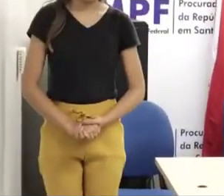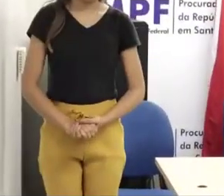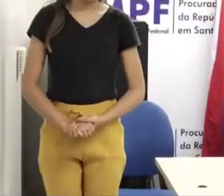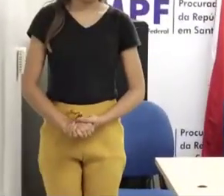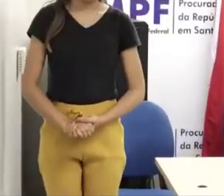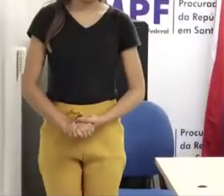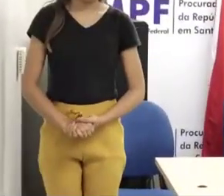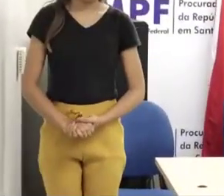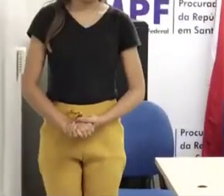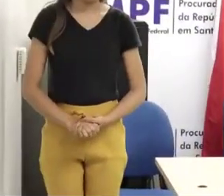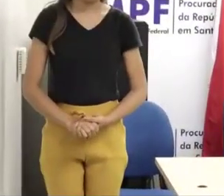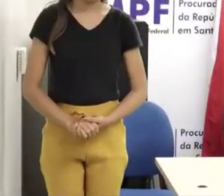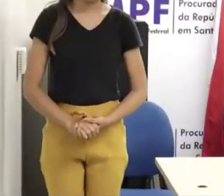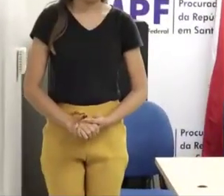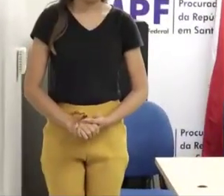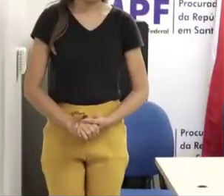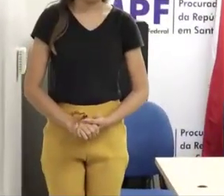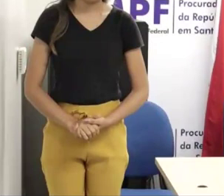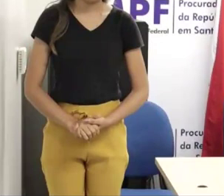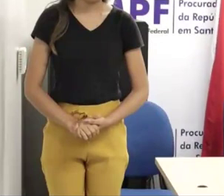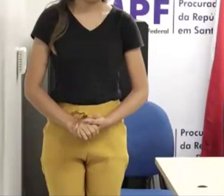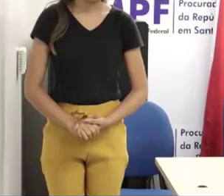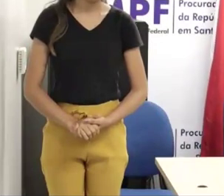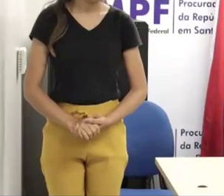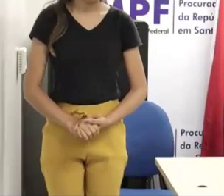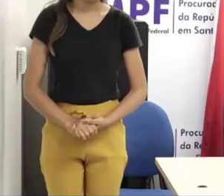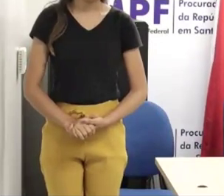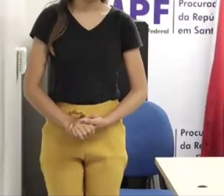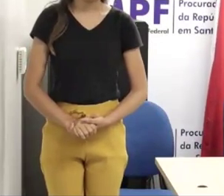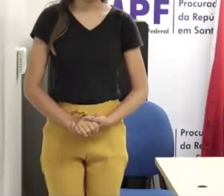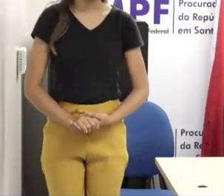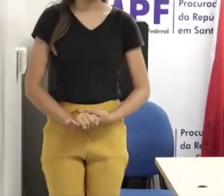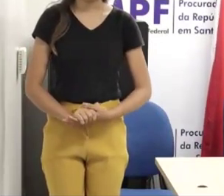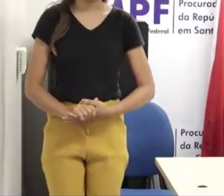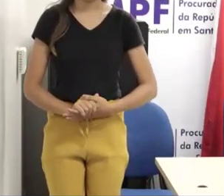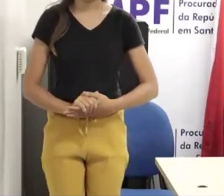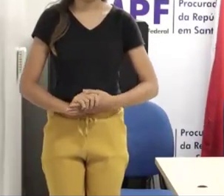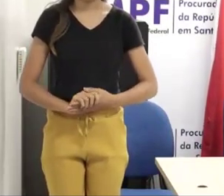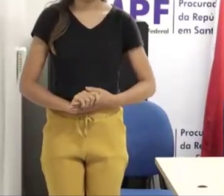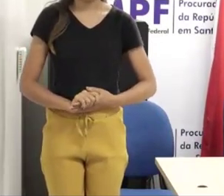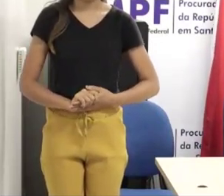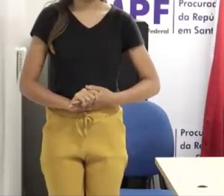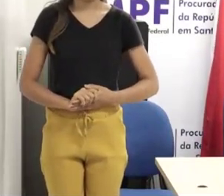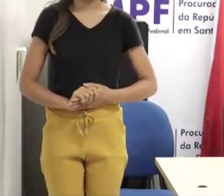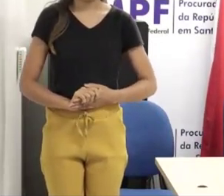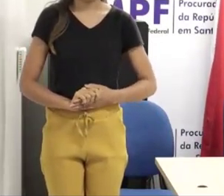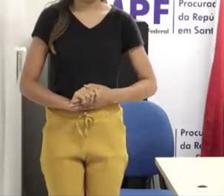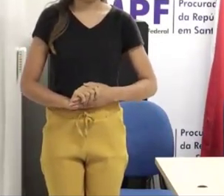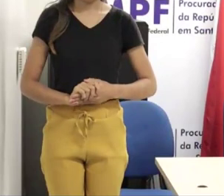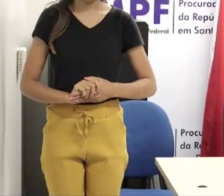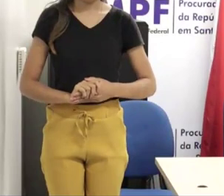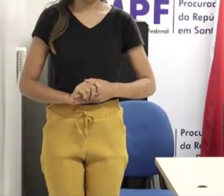na área jurídica, atualmente lotada no Ministério Público Federal, Procuradoria da República do Município de Santarém,